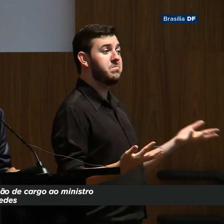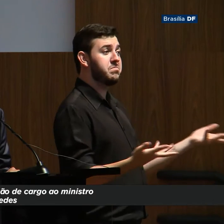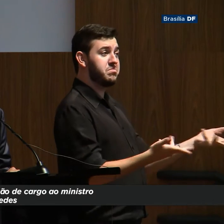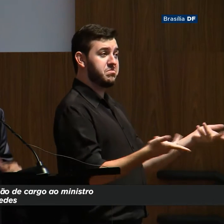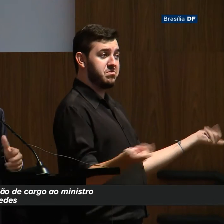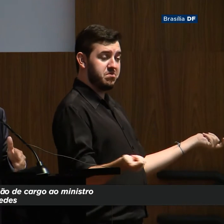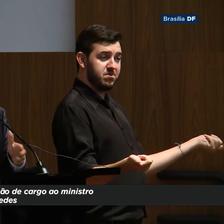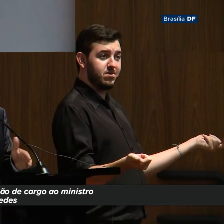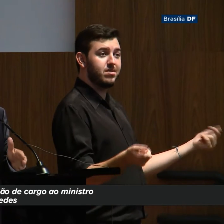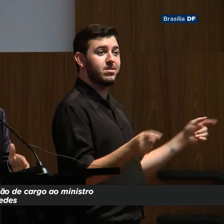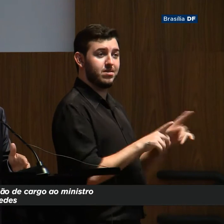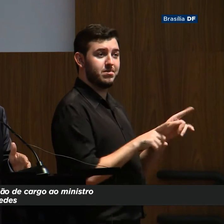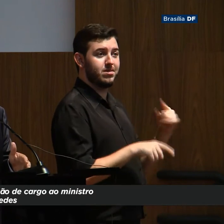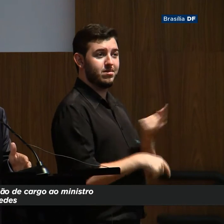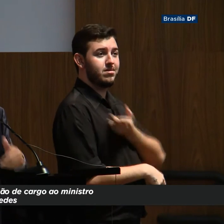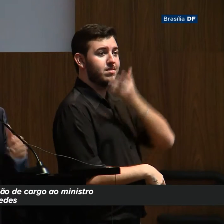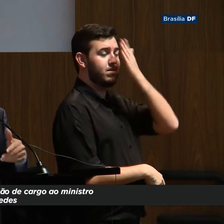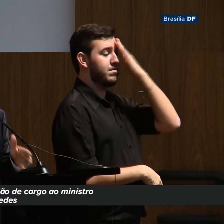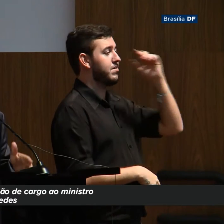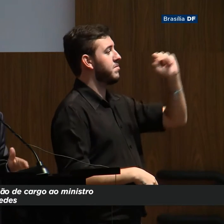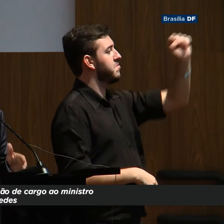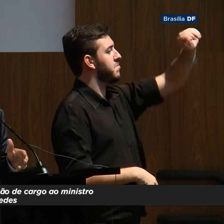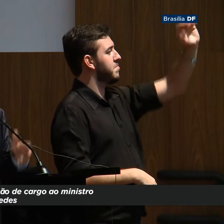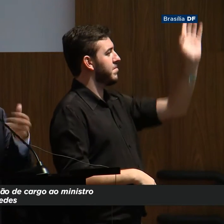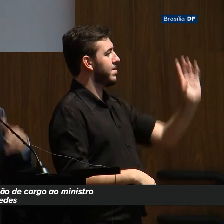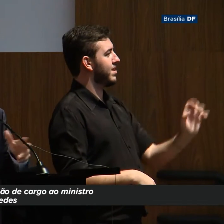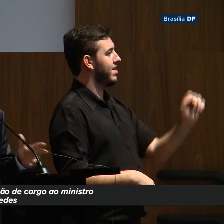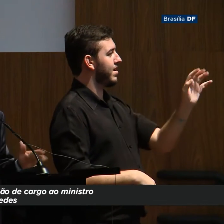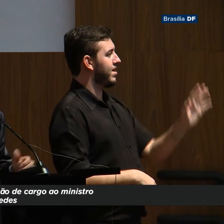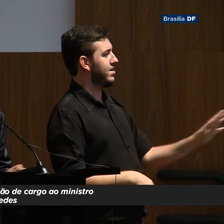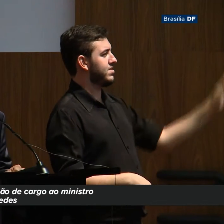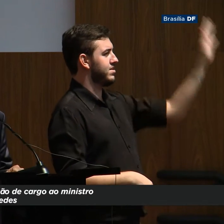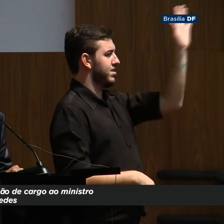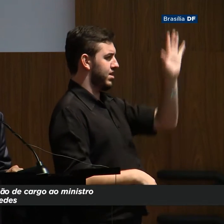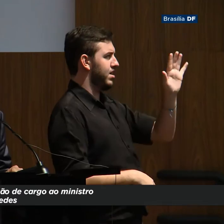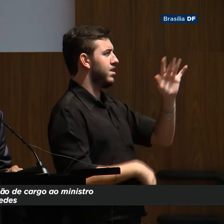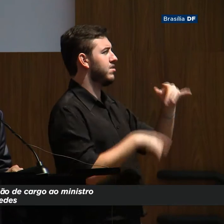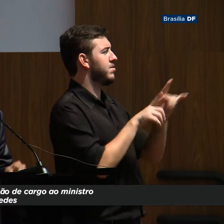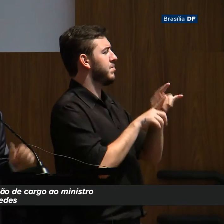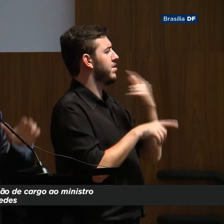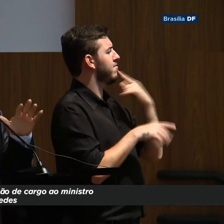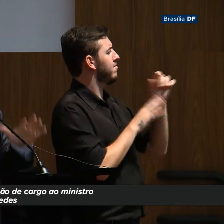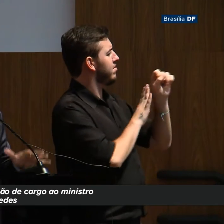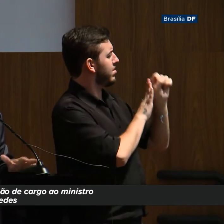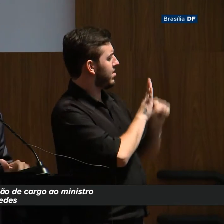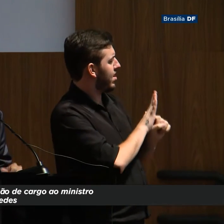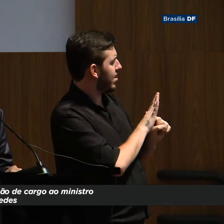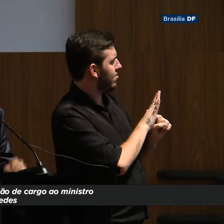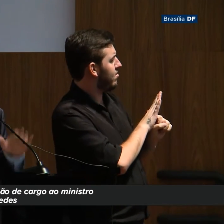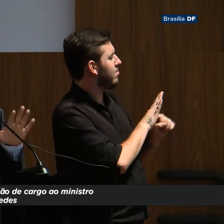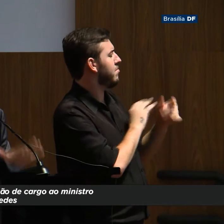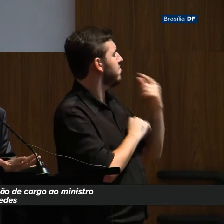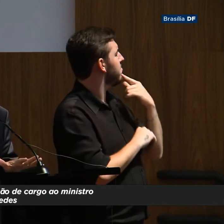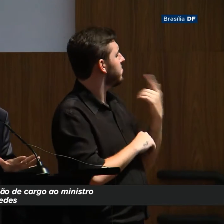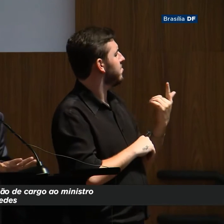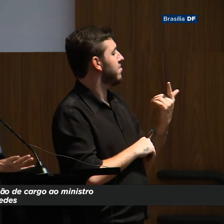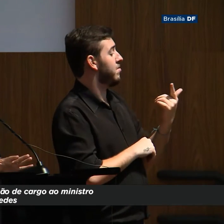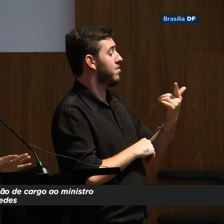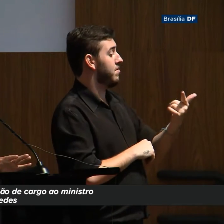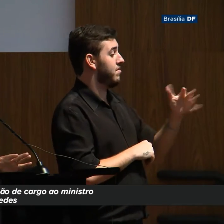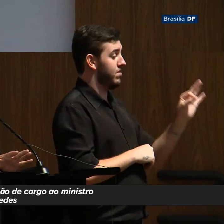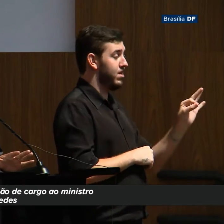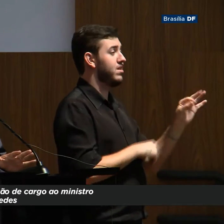O Brasil foi economia de maior ritmo de crescimento por três quartos do século passado e depois perdeu potência. E perdeu